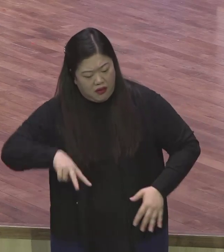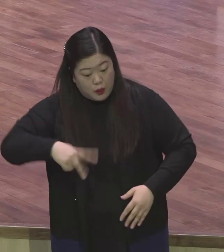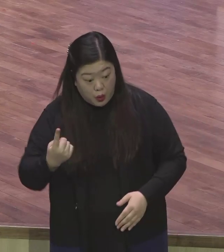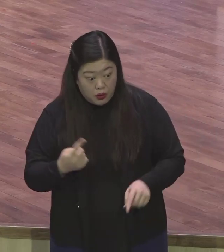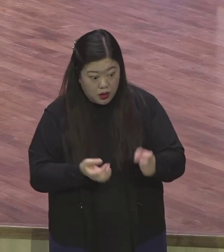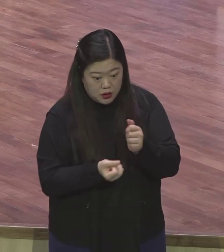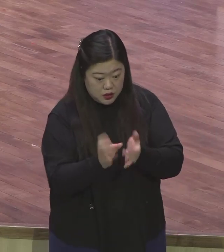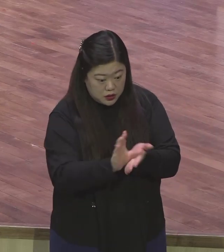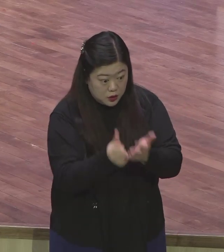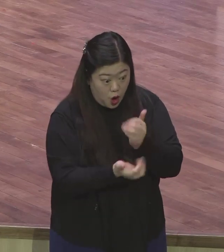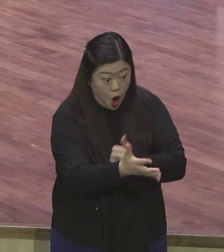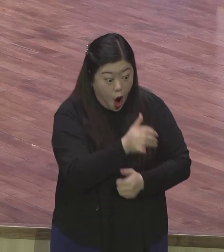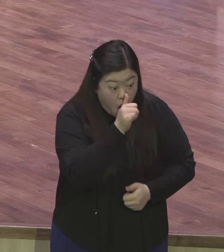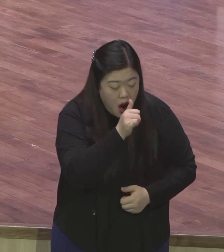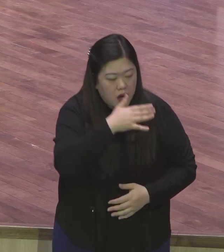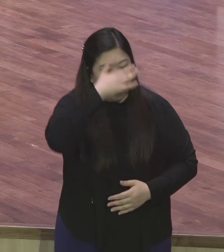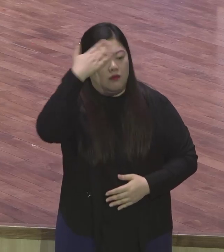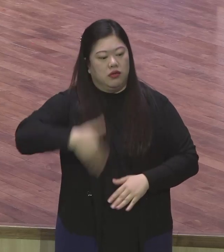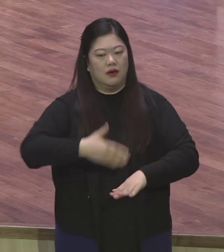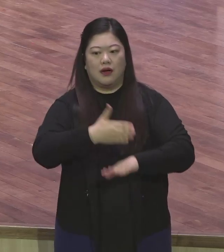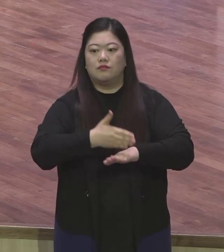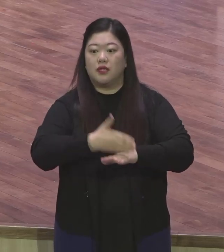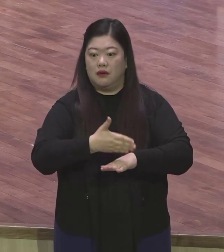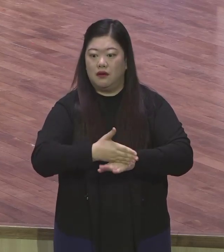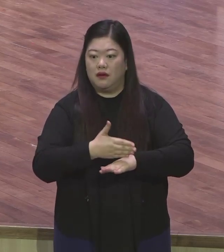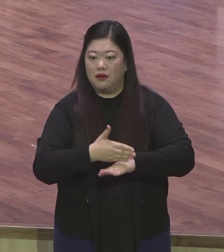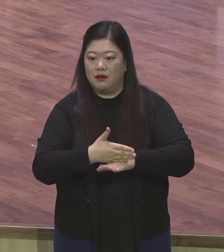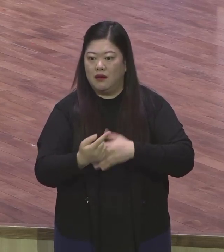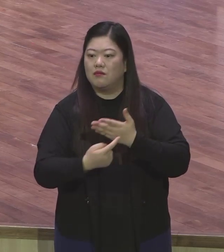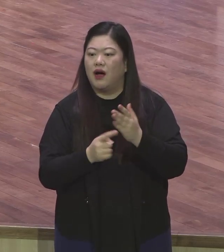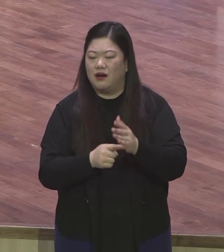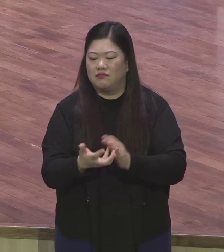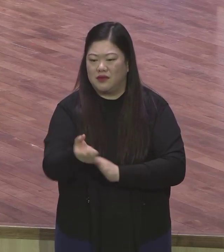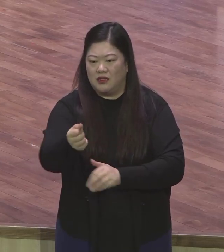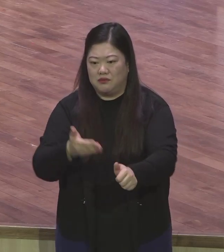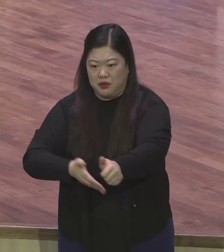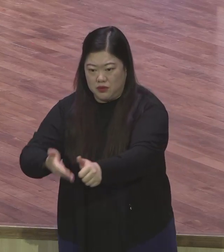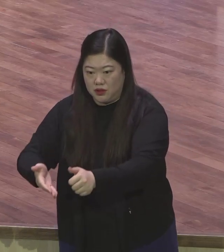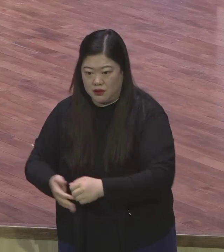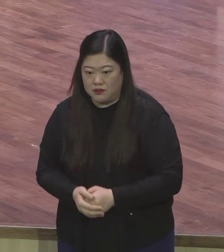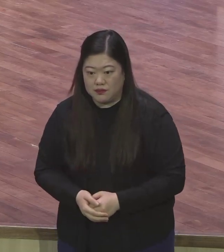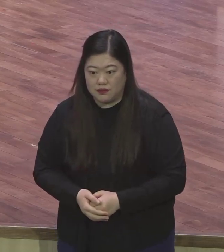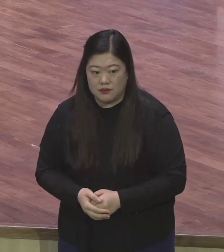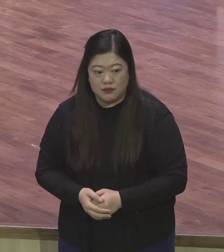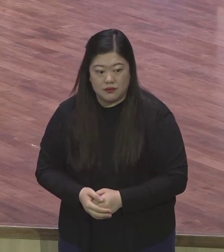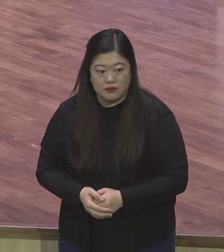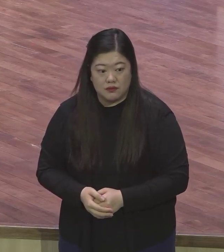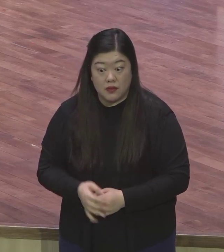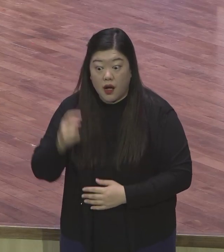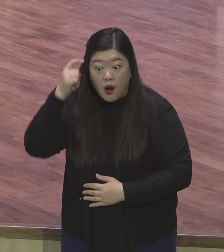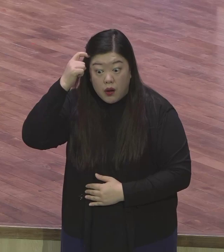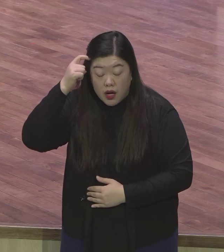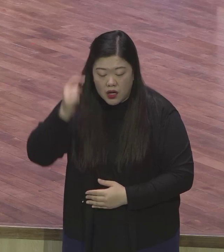왜 그리스도가 전파되고 그리스도가 존경하게 되어야 하는 것이 가장 가치 있는 일인가?